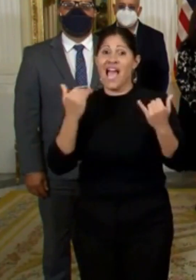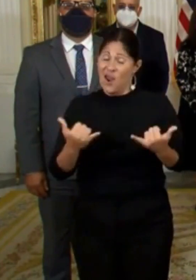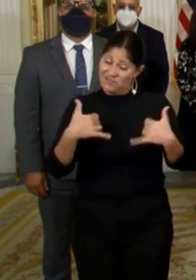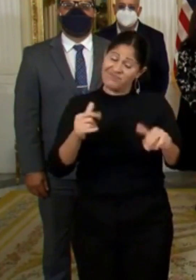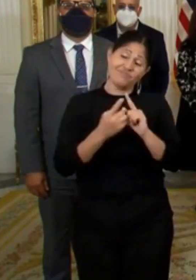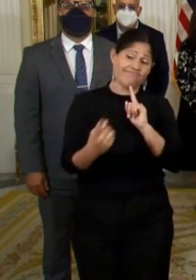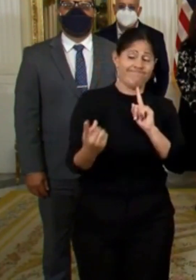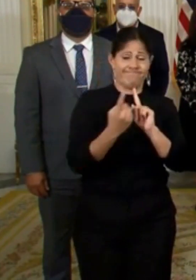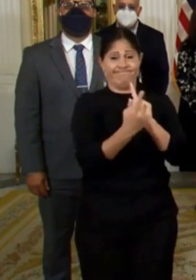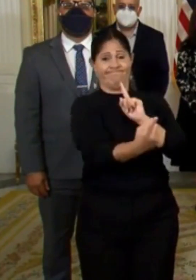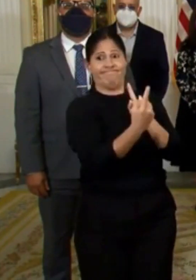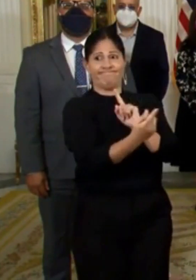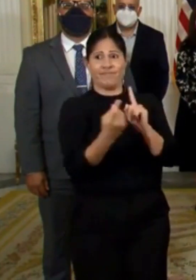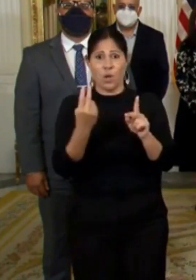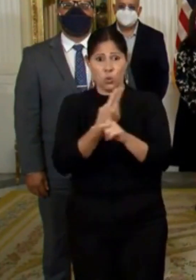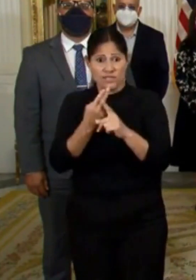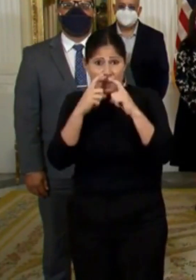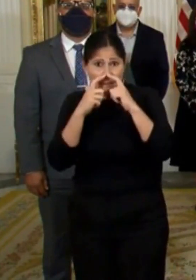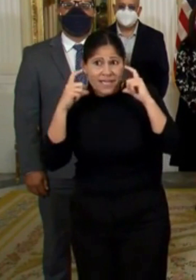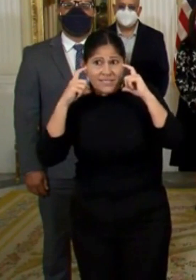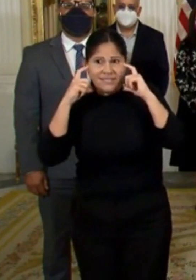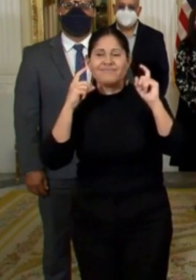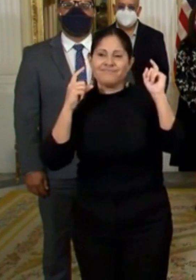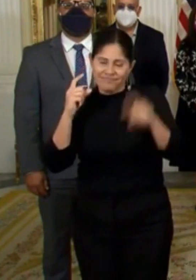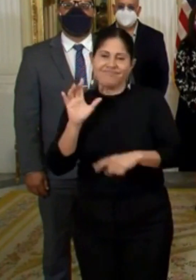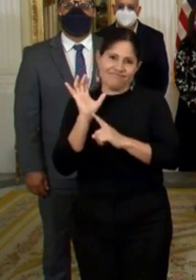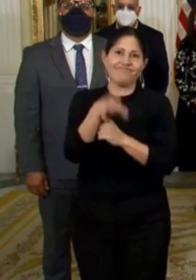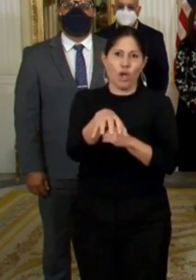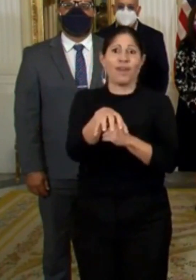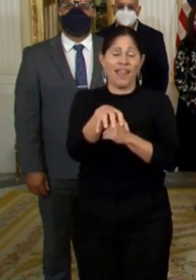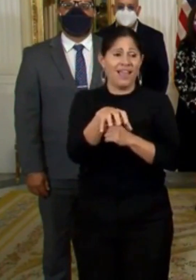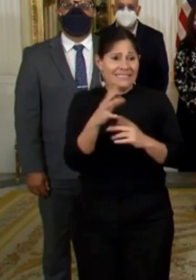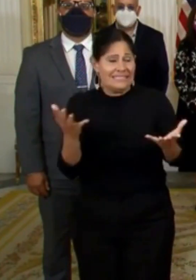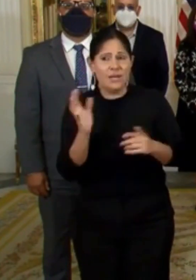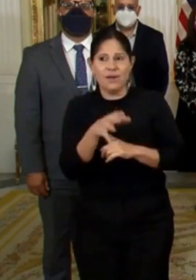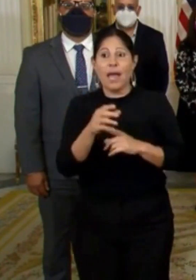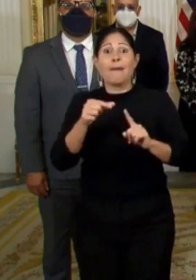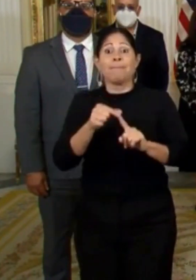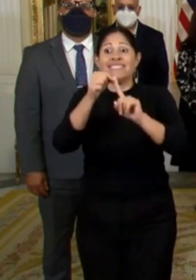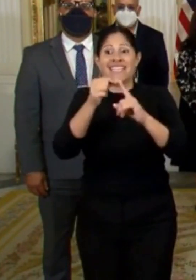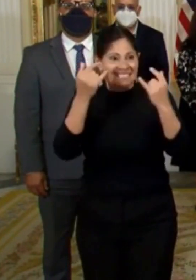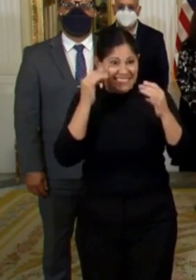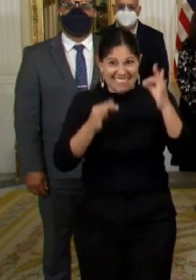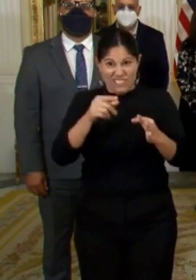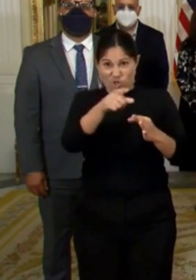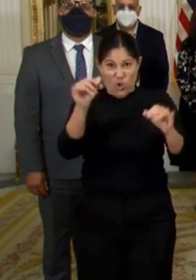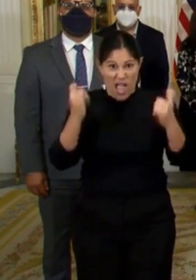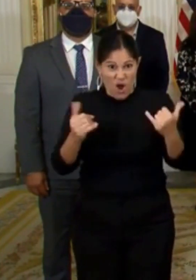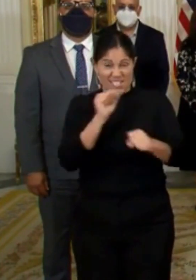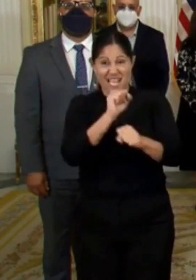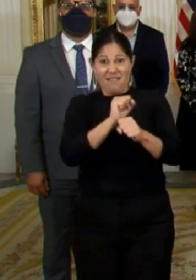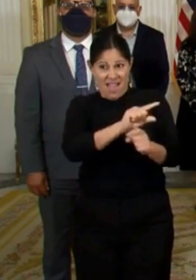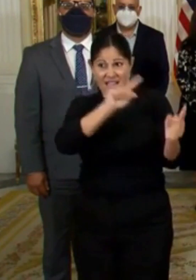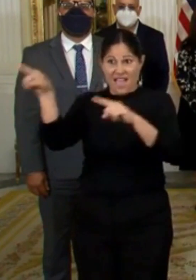social y el uso de mascarillas es obligatorio, especialmente cuando vayamos retornando a nuestros centros de